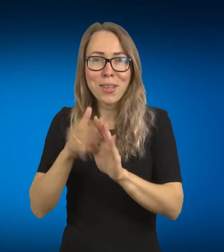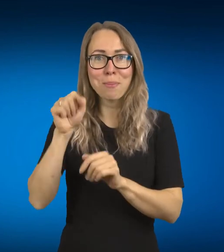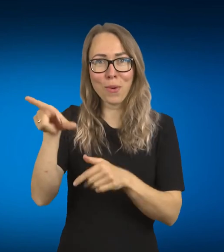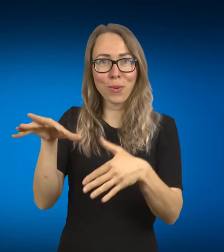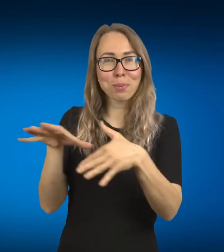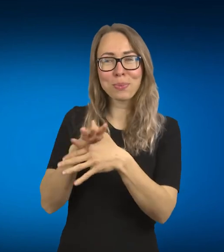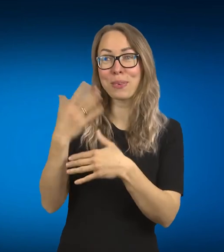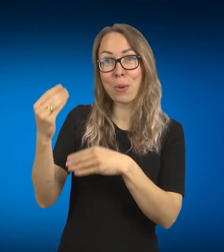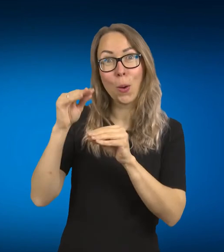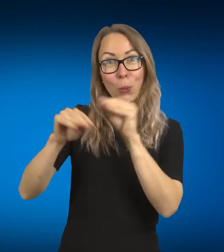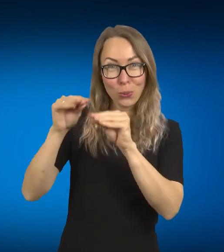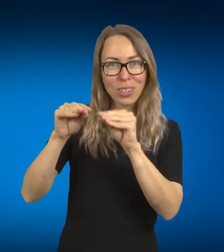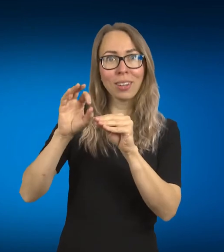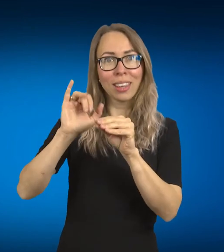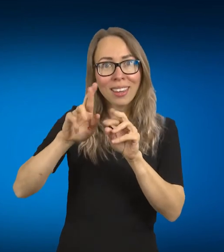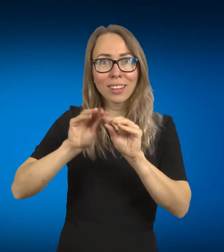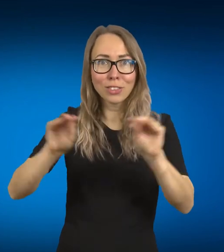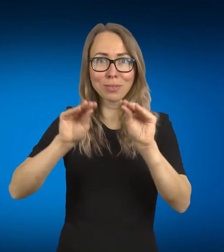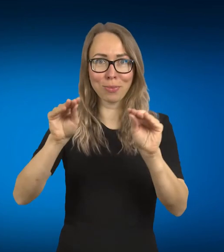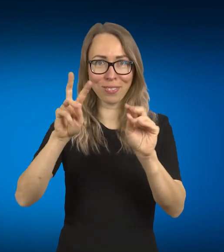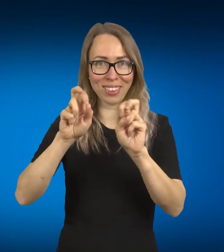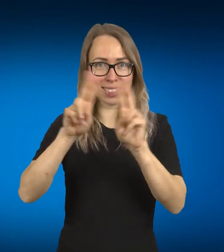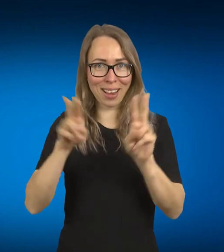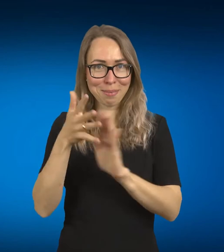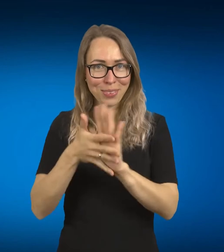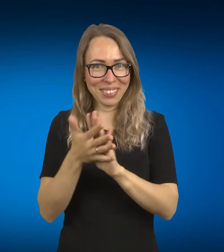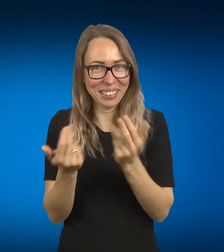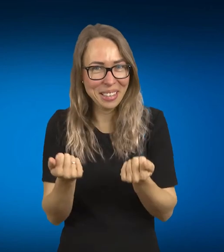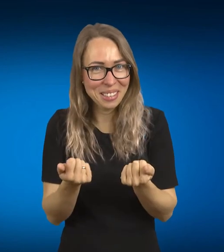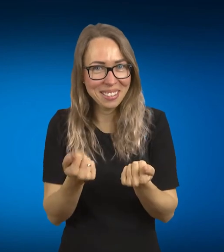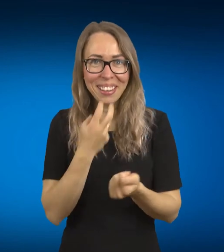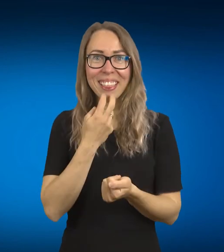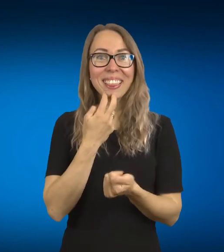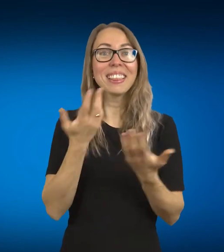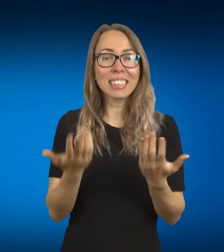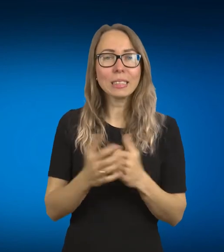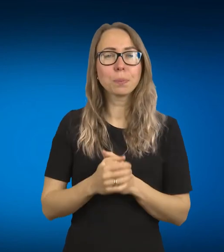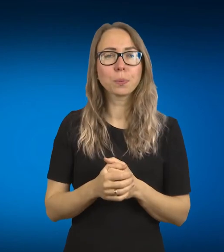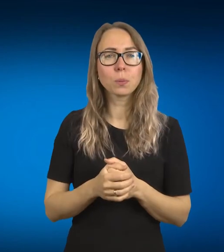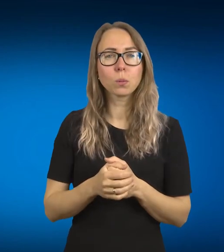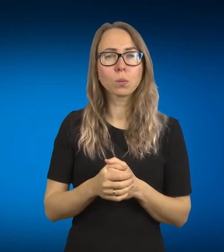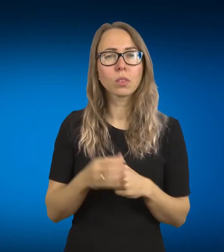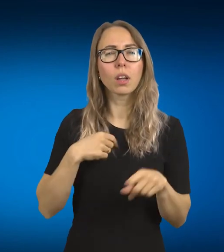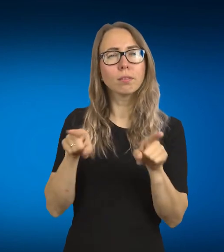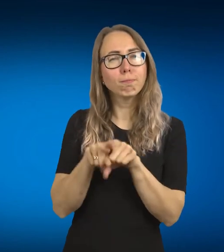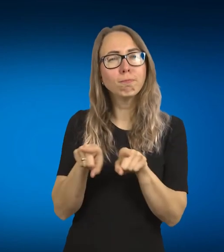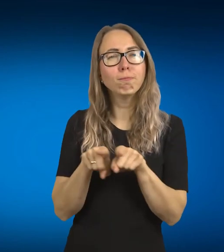keliam, bet nežinu, kaip su Italais tenai būtų iš toj vietoj. Bet dabar aš dar norėčiau skrižti prie tavo pačią socialiną verslą, ar ne,